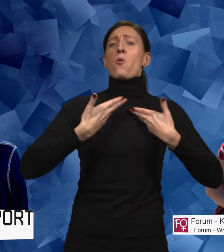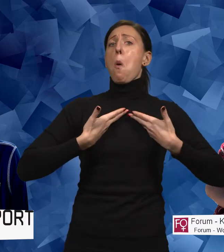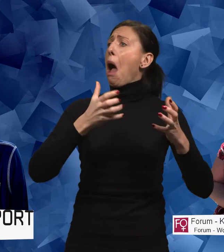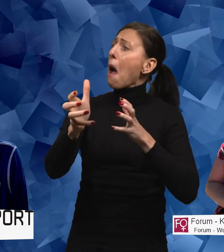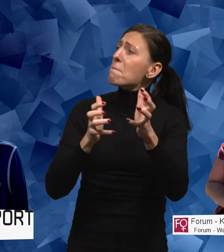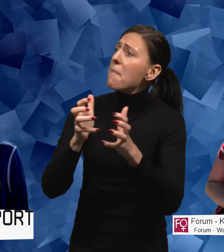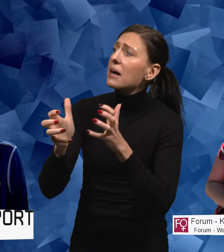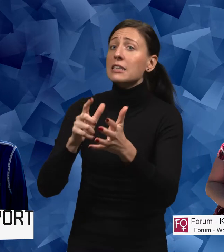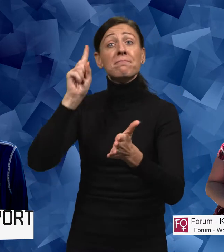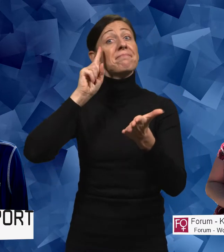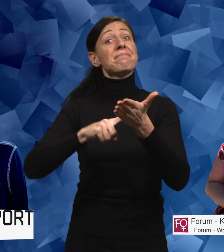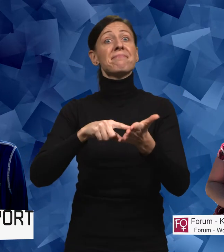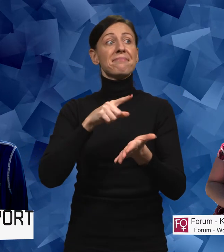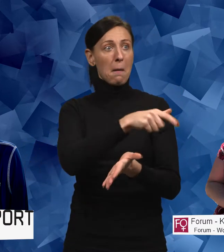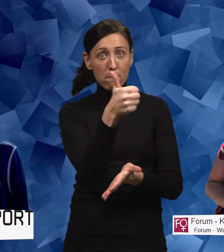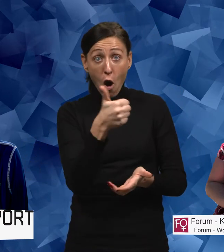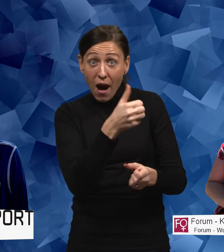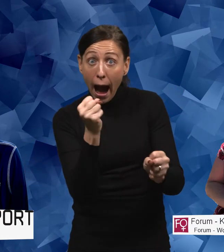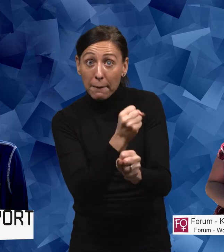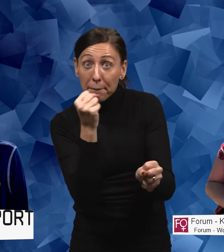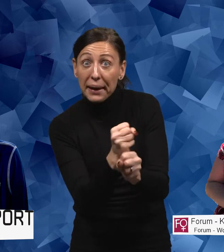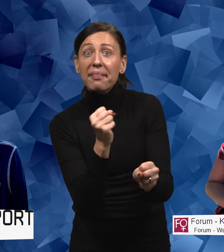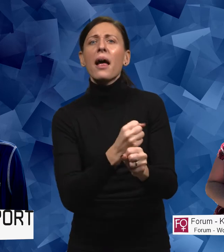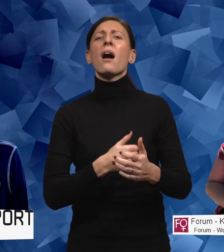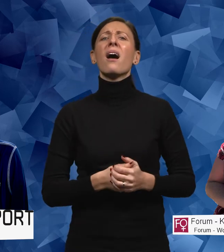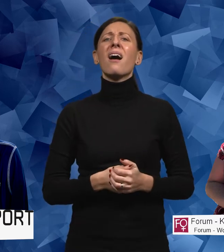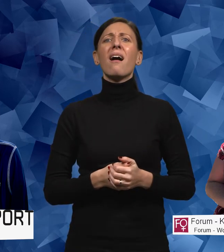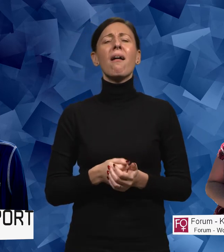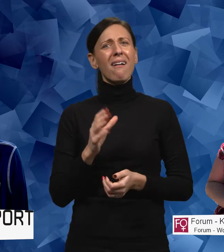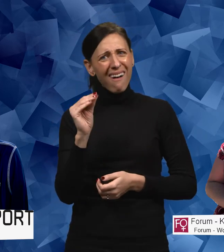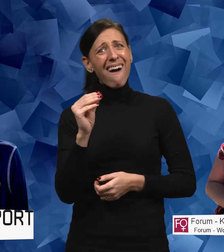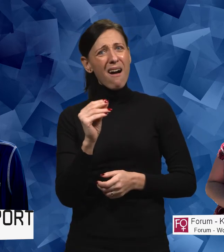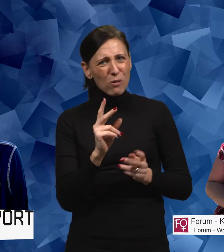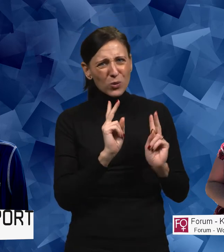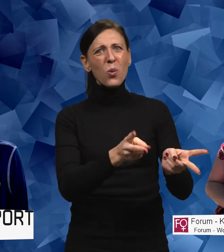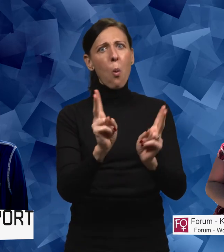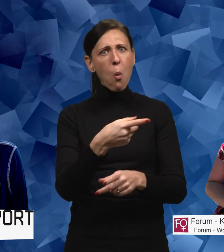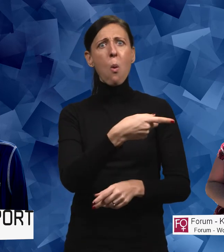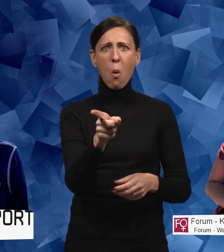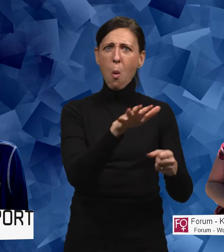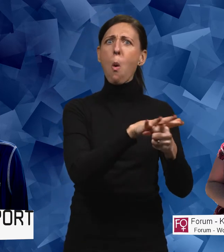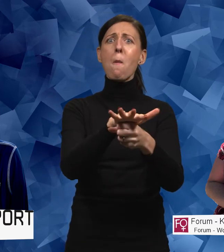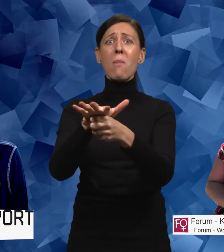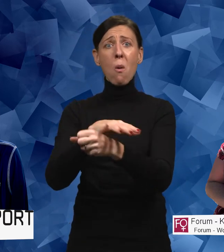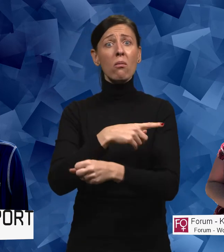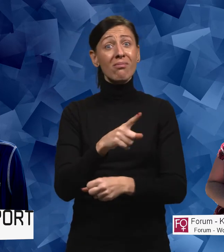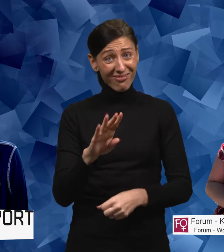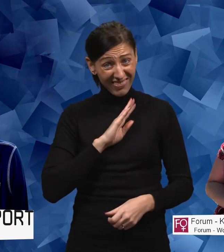anpassning om man behöver det för att kunna arbeta. Och så är det på egentligen alla